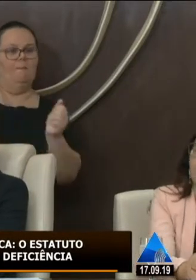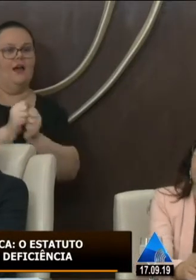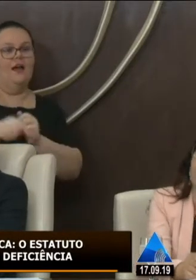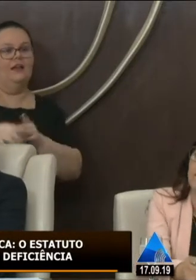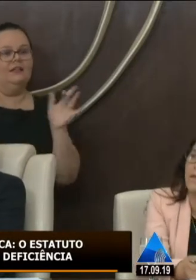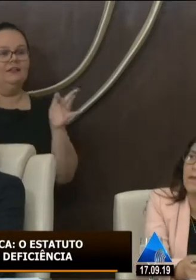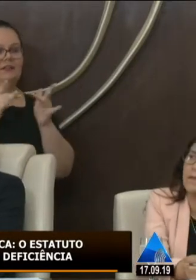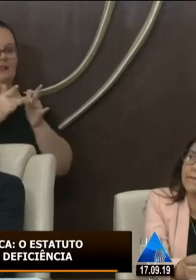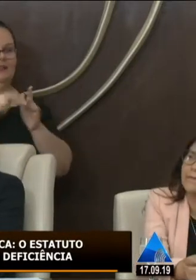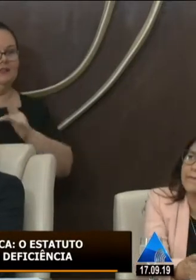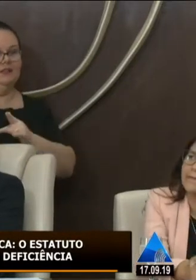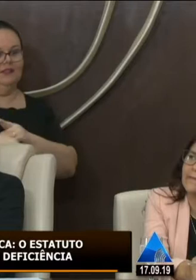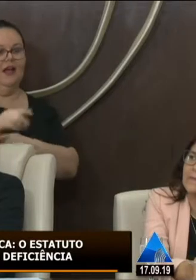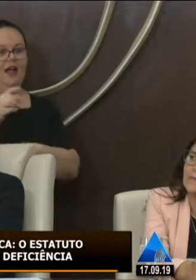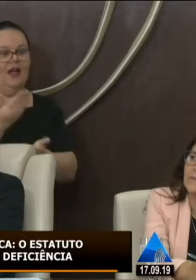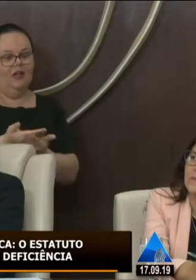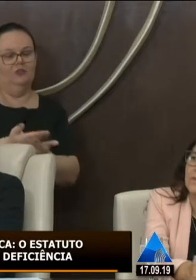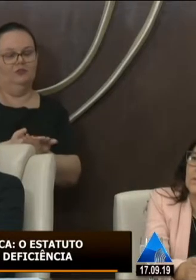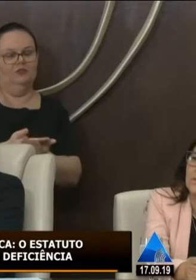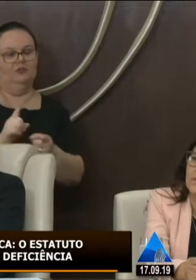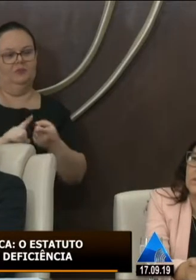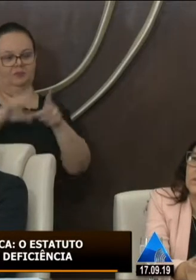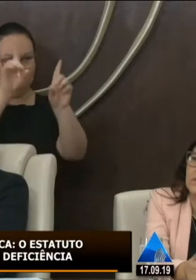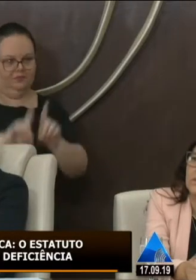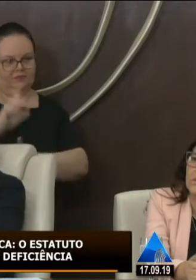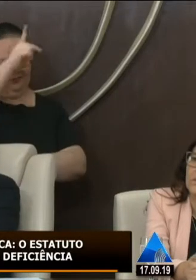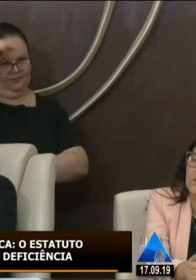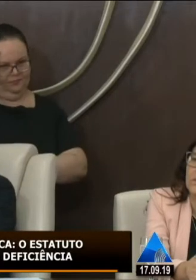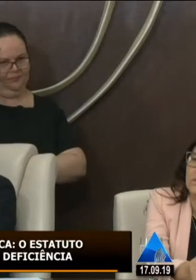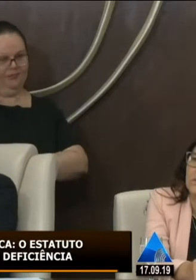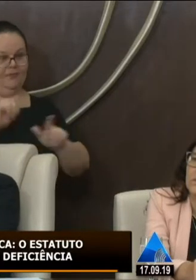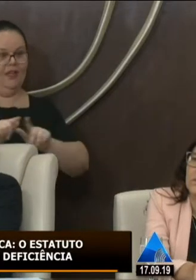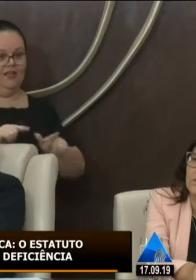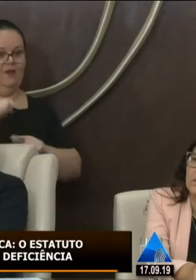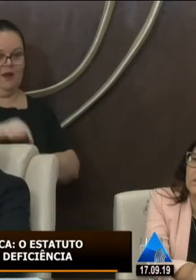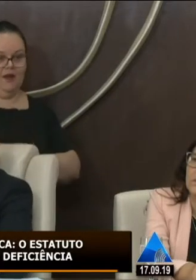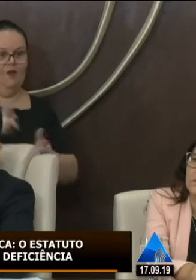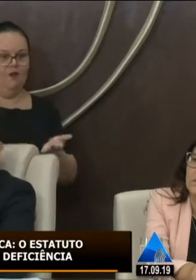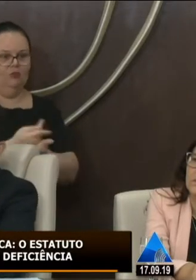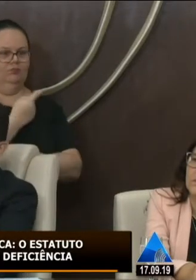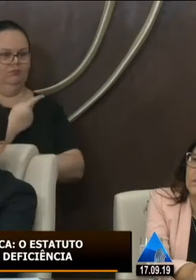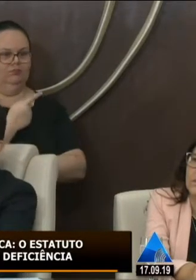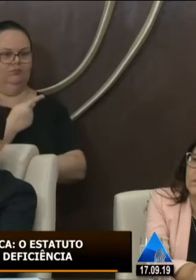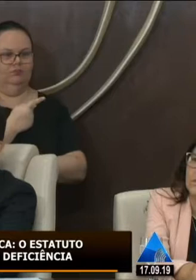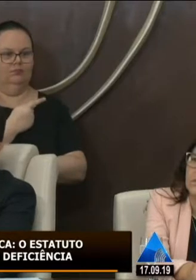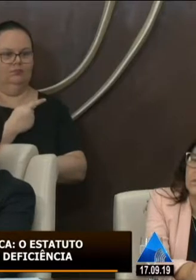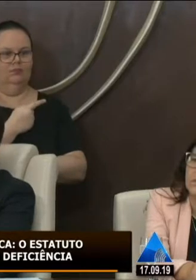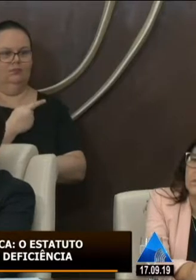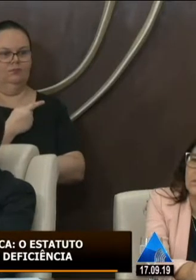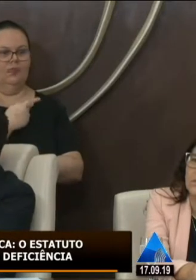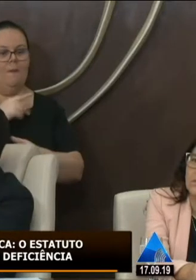educação e direitos a pessoa com deficiência esse trabalho que nós estamos aqui hoje no sentido de